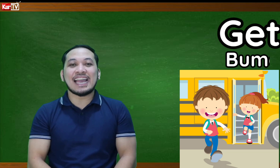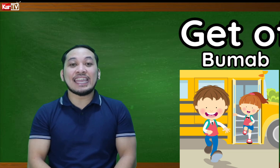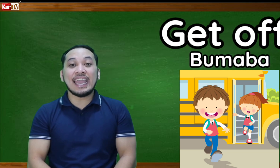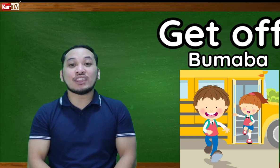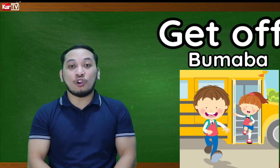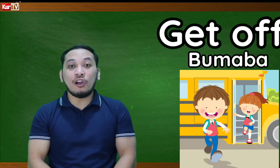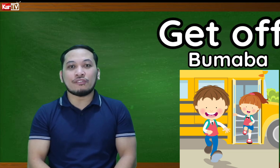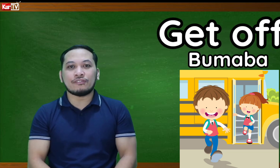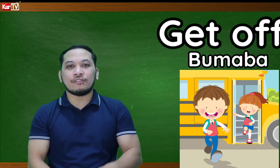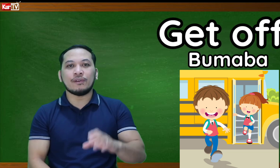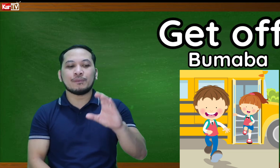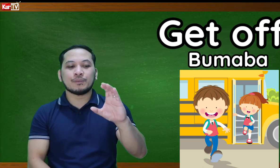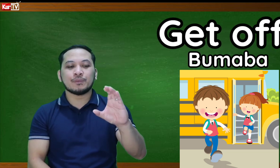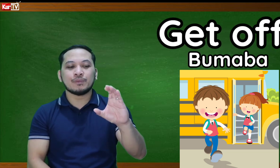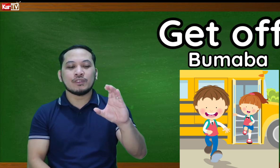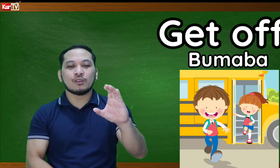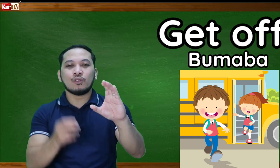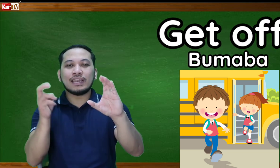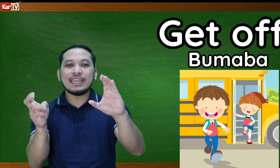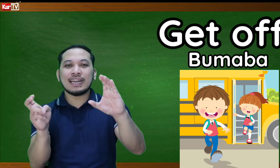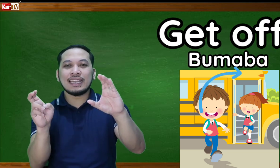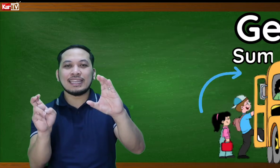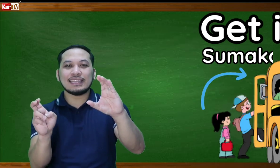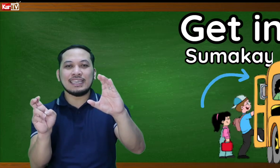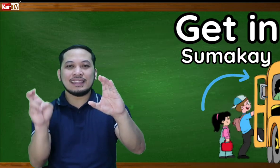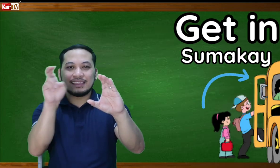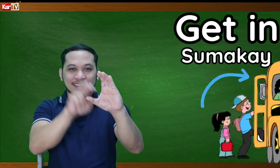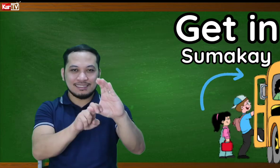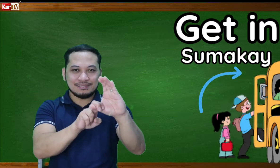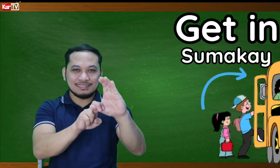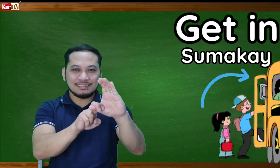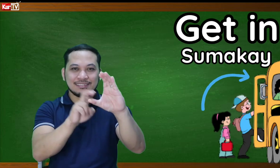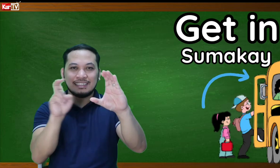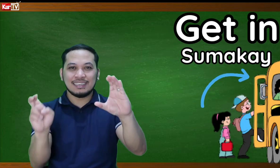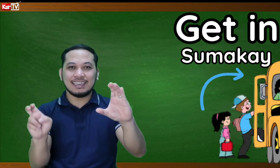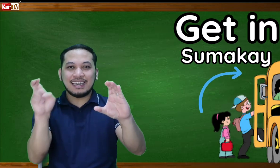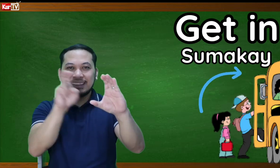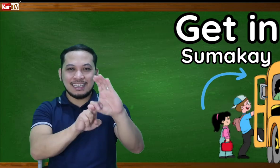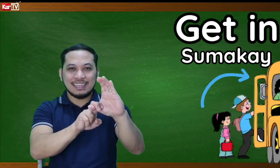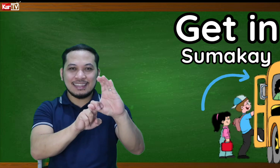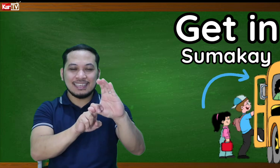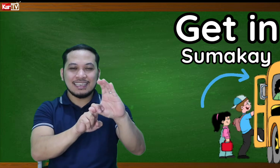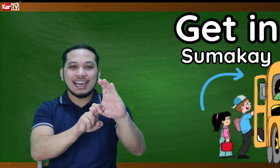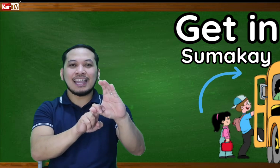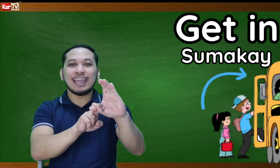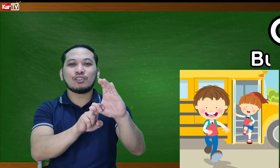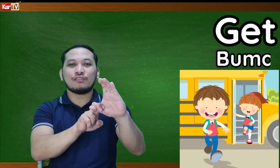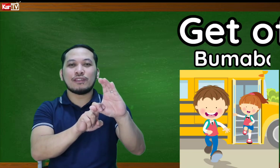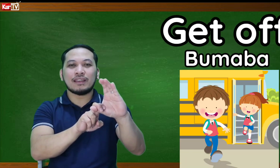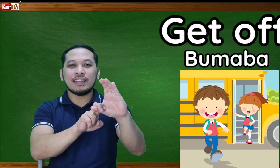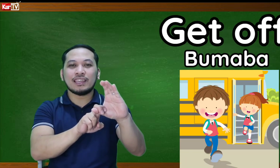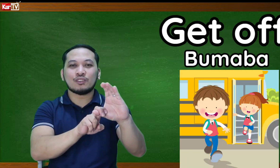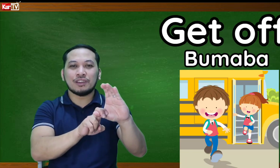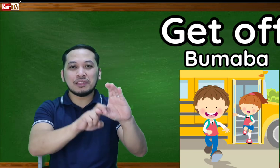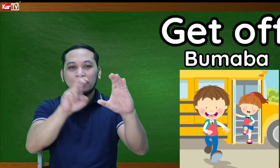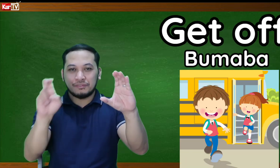ang get-off. Kung kanina, get-in, get-in, ang get-off naman. Ay, ganito, get-off.